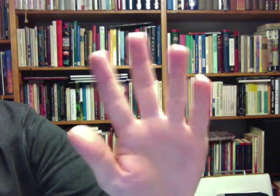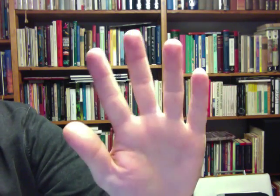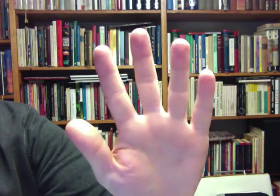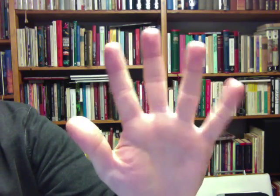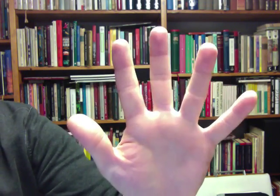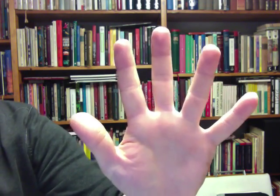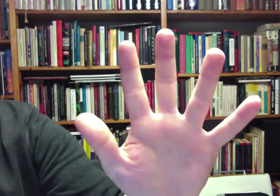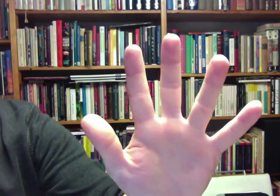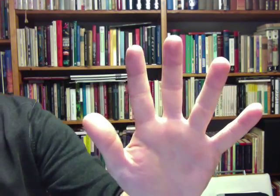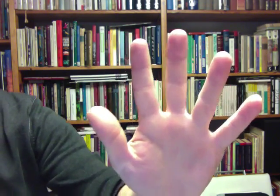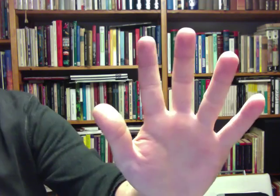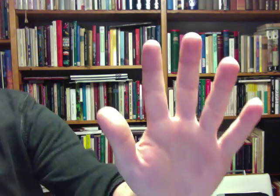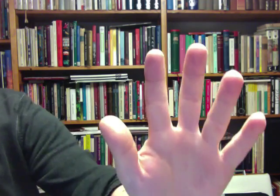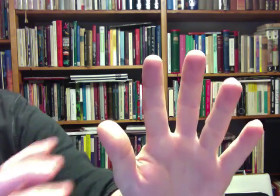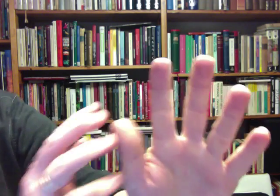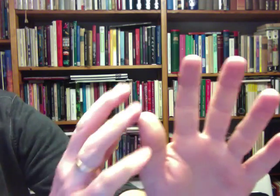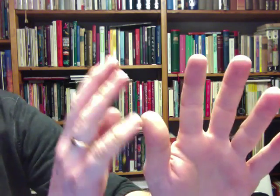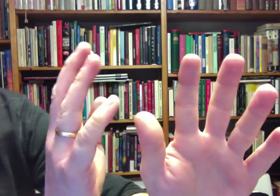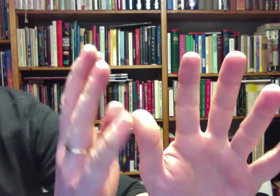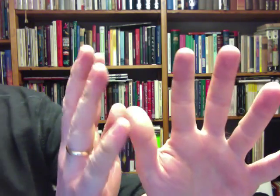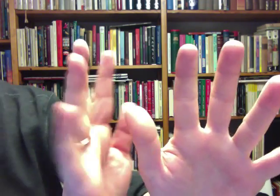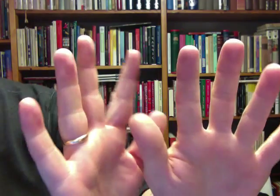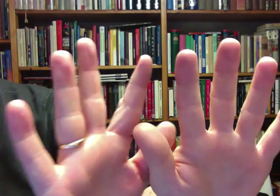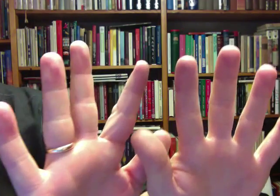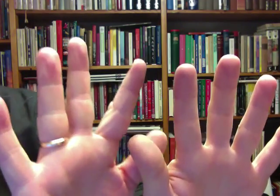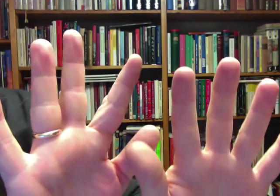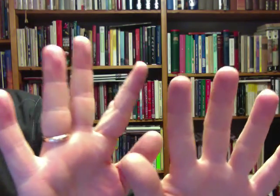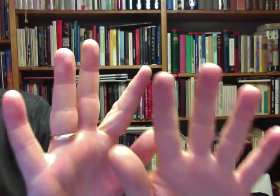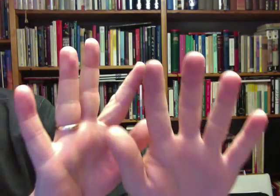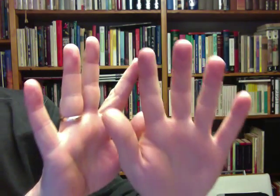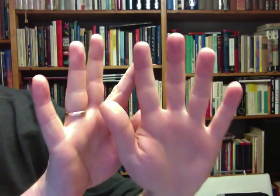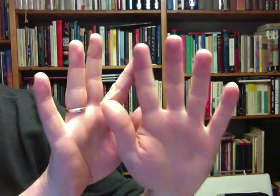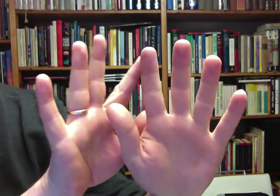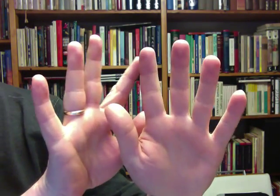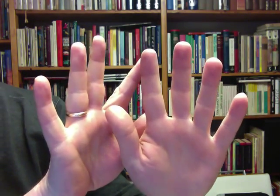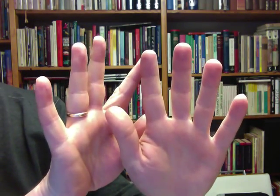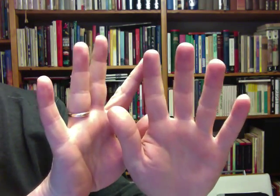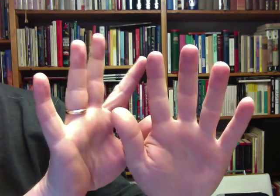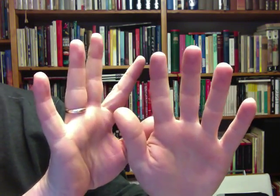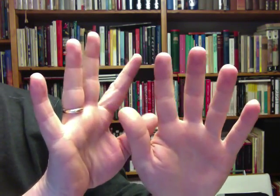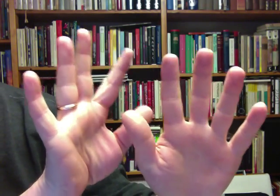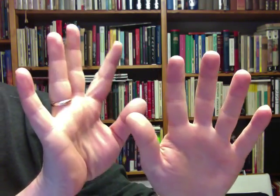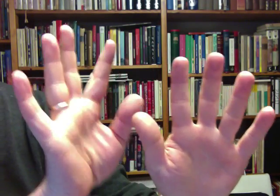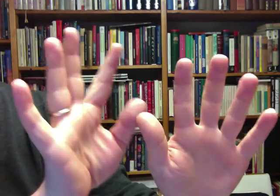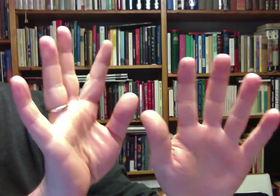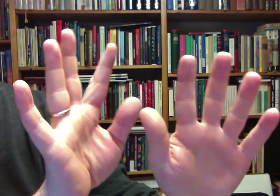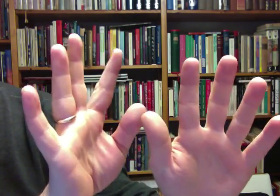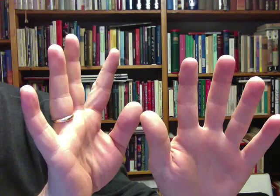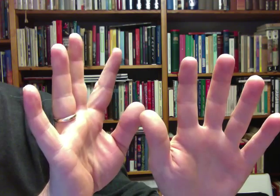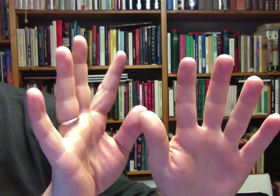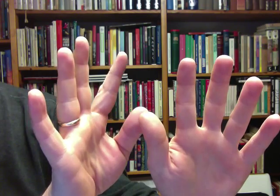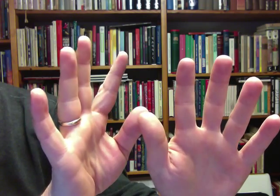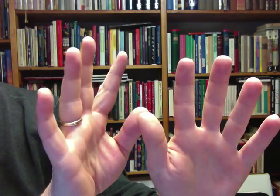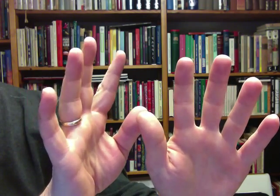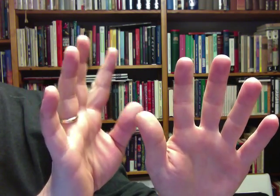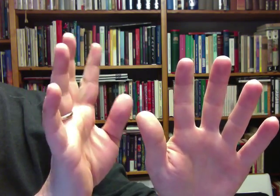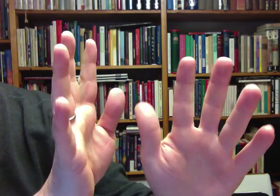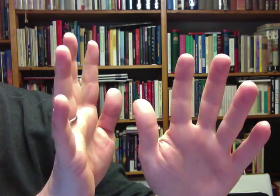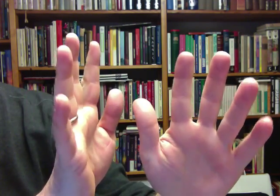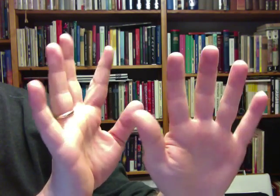Ralkotus on sormia apuna käyttäen kertoa kymmenestä käskystä. Tämä on vähän niin kuin